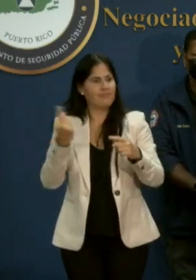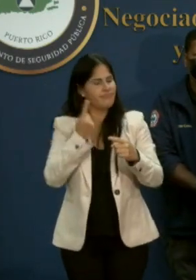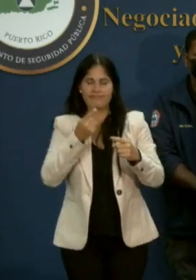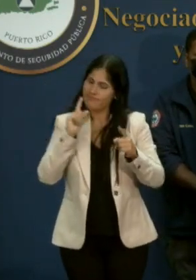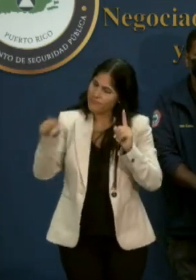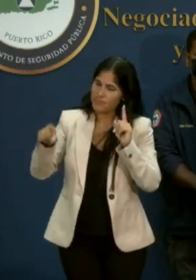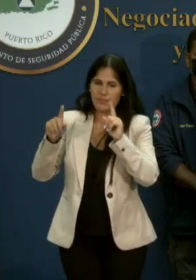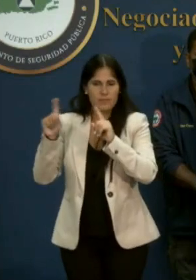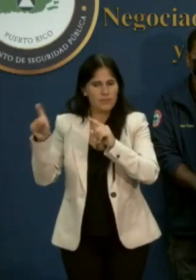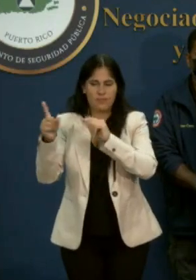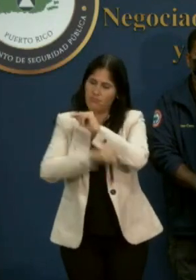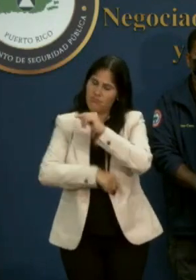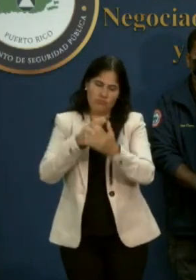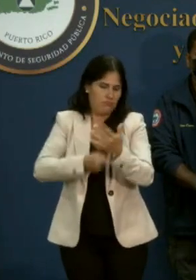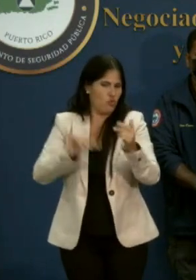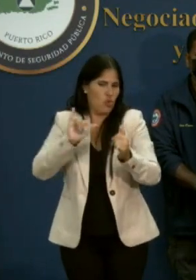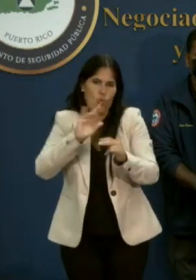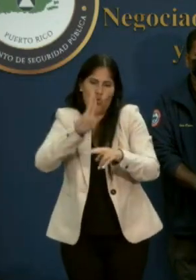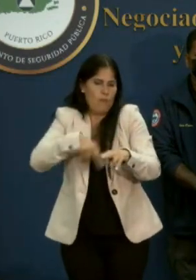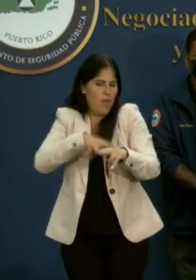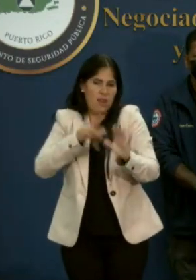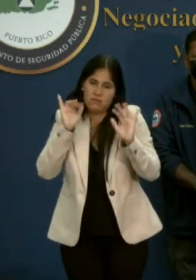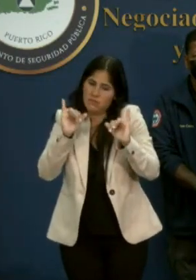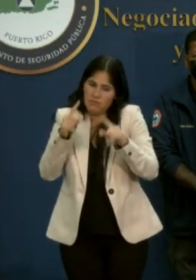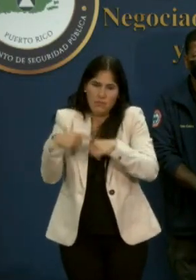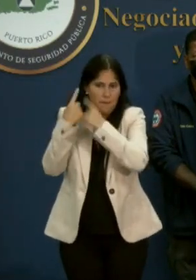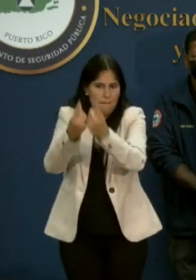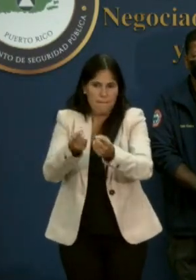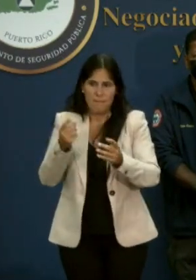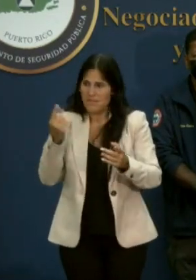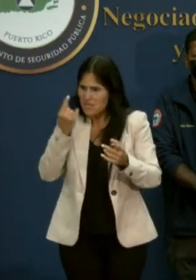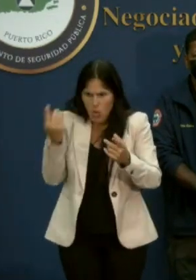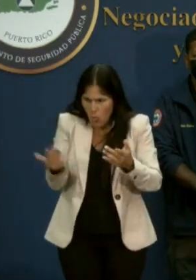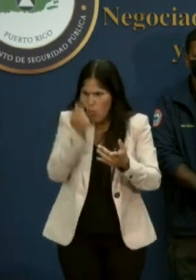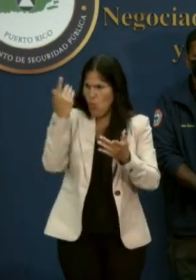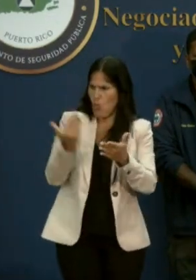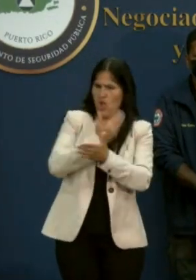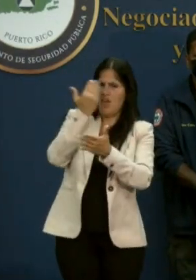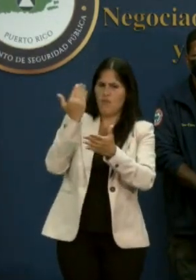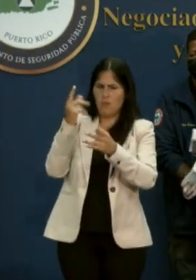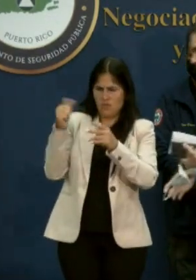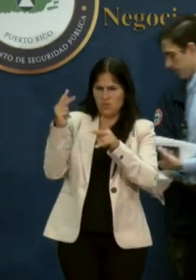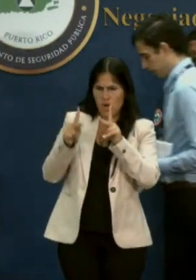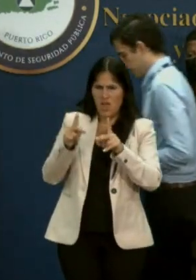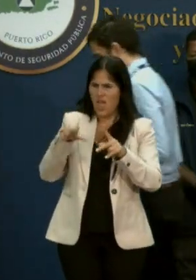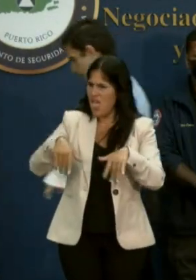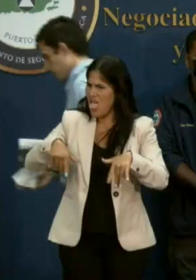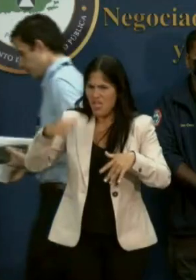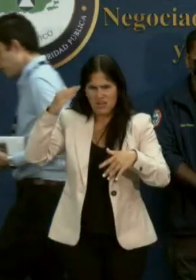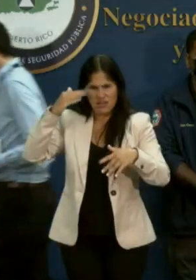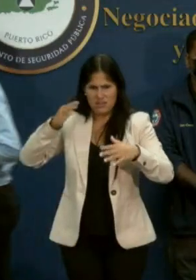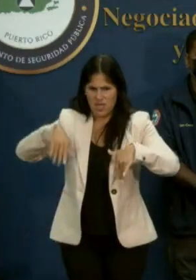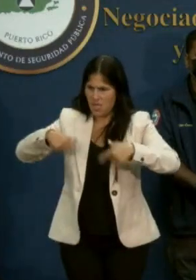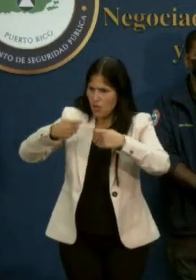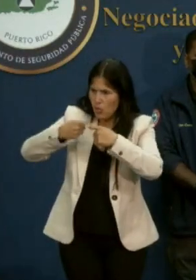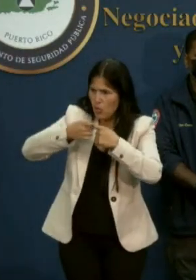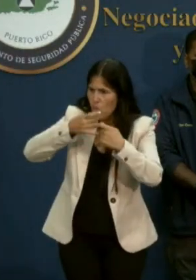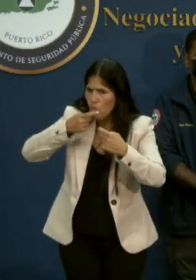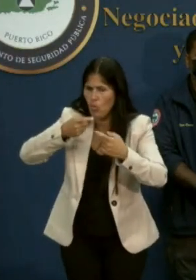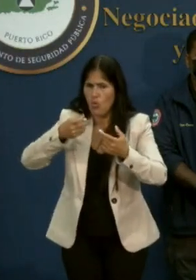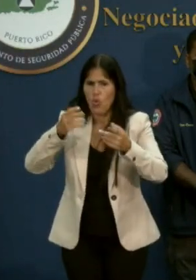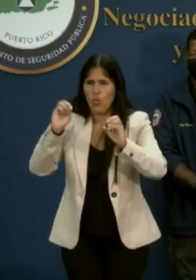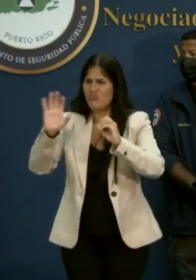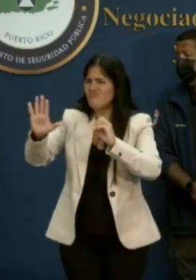Me gustaría ver si se pueden actualizar los clientes que actualmente no tienen luz y cuáles son esas zonas que están